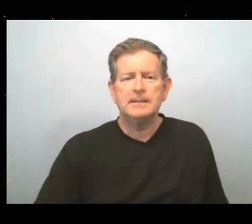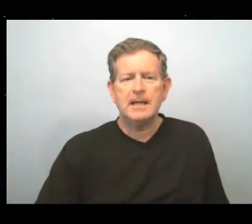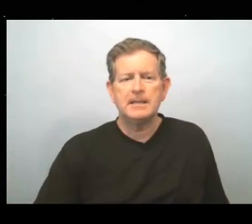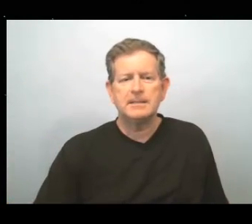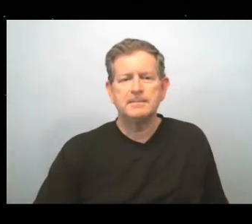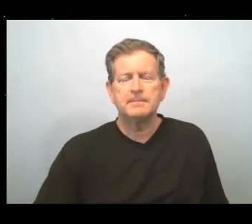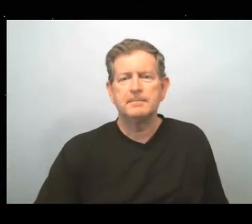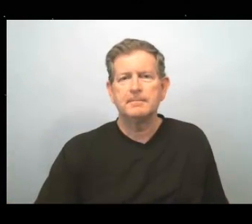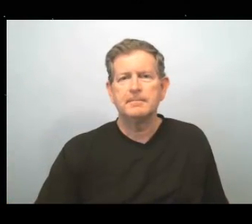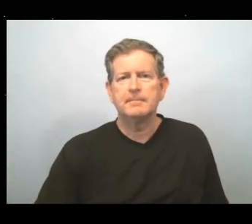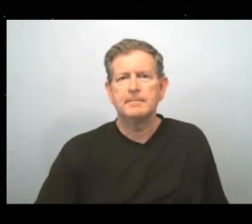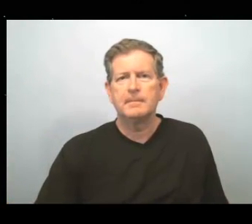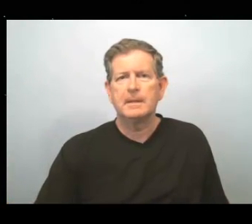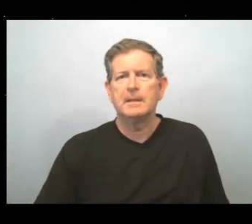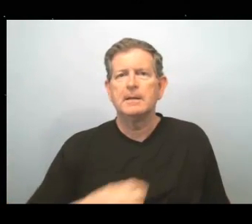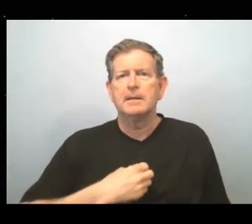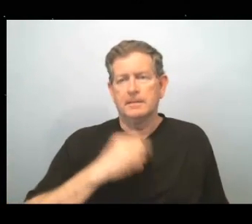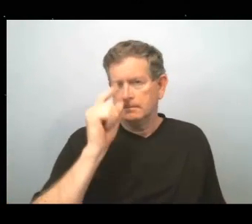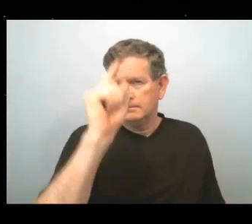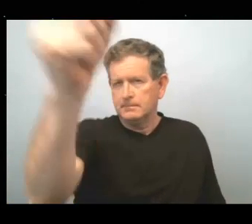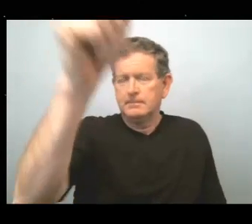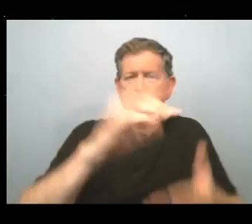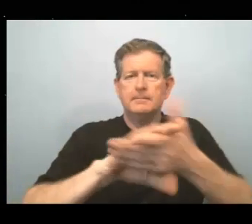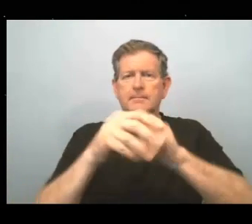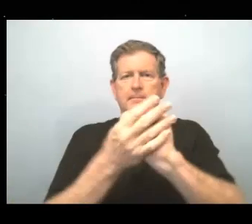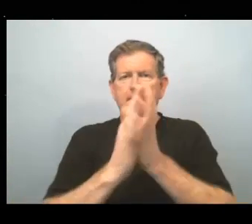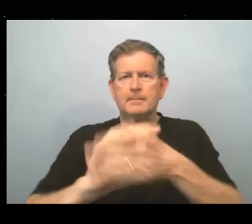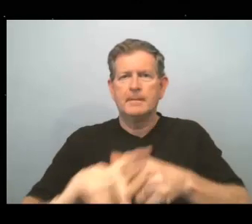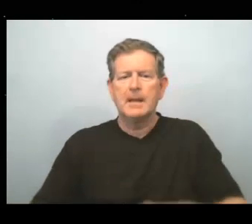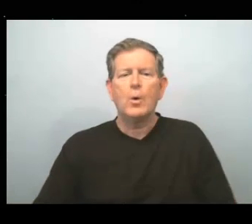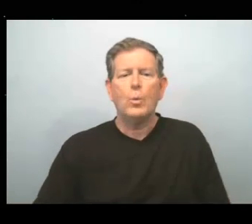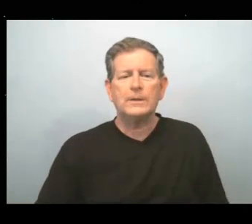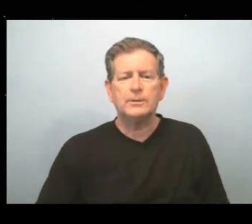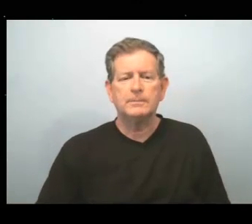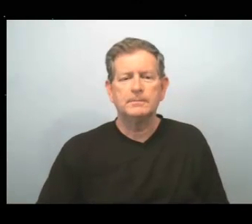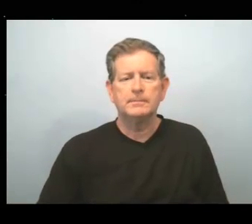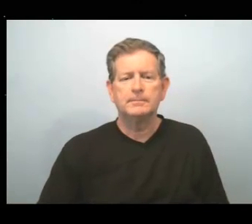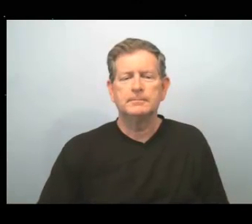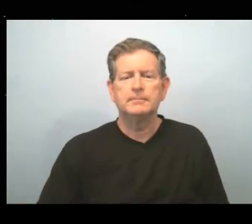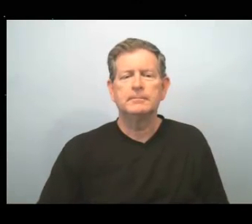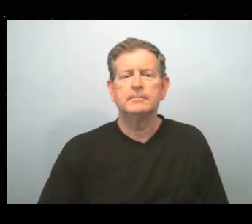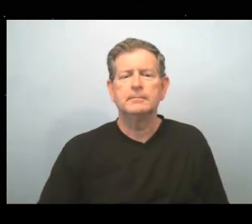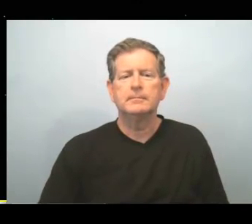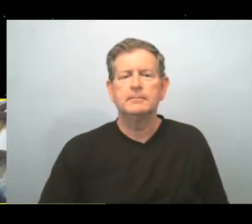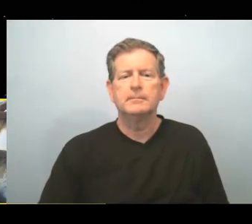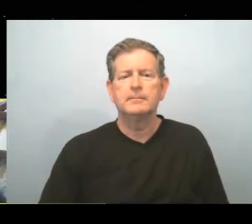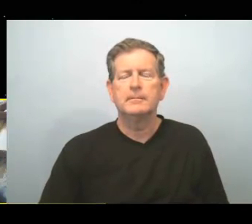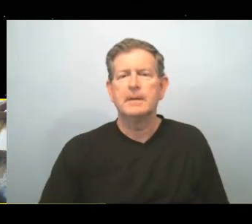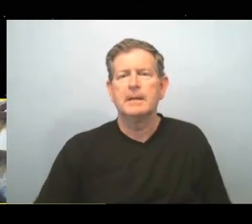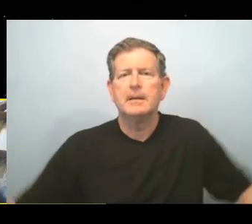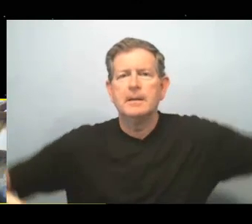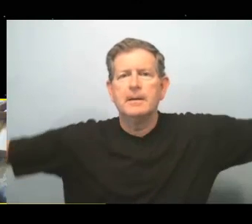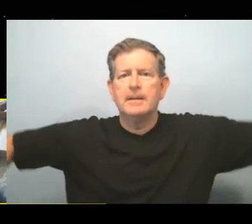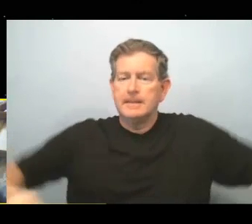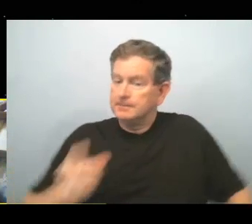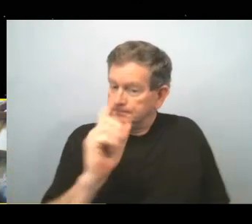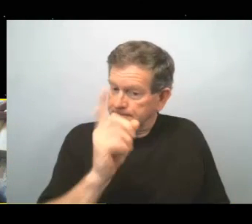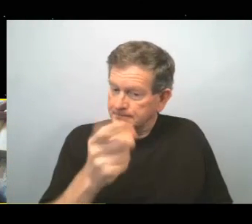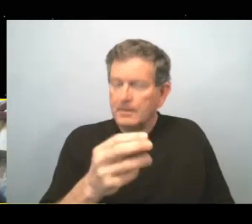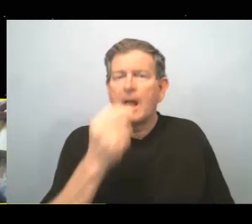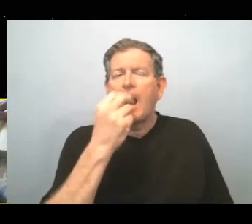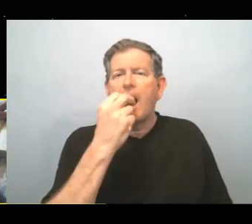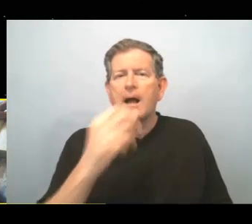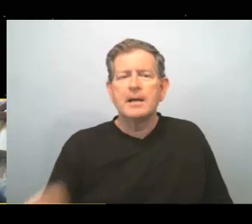tres, yo voy a lavar, cuatro, nosotros deberíamos comer,